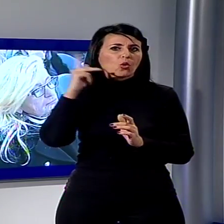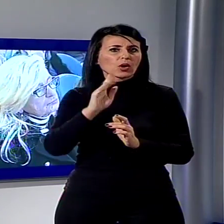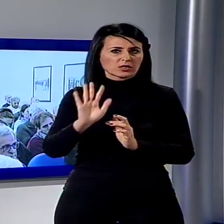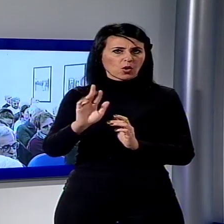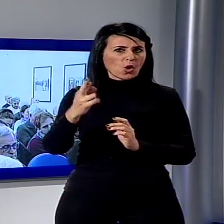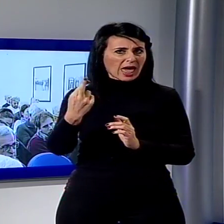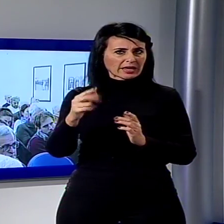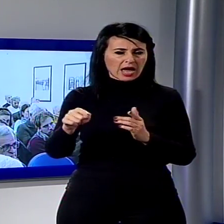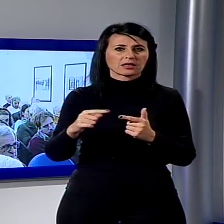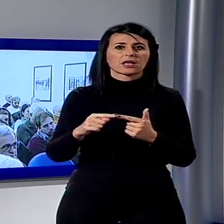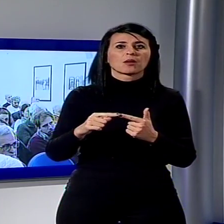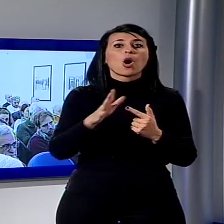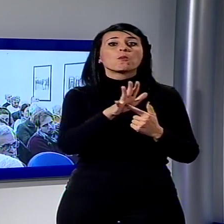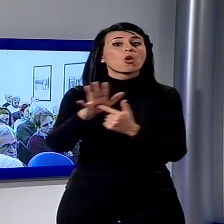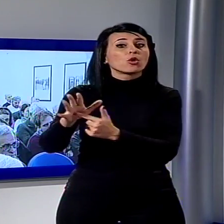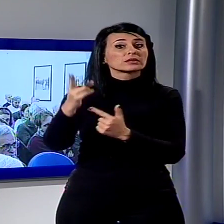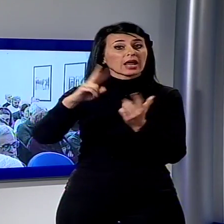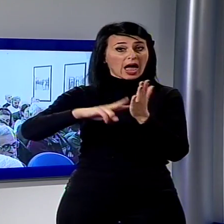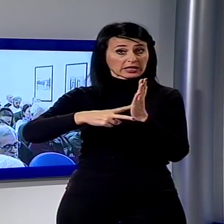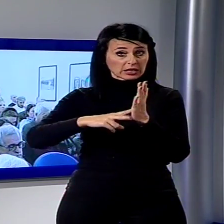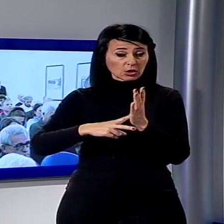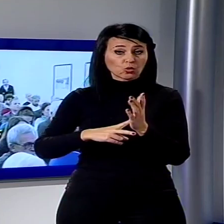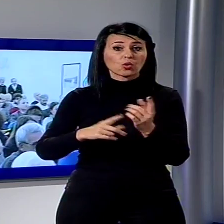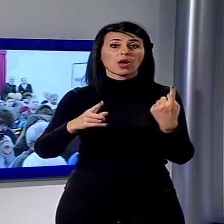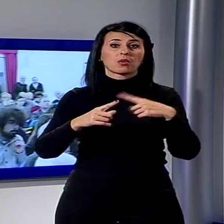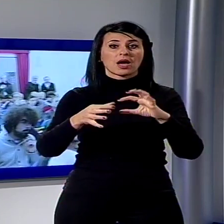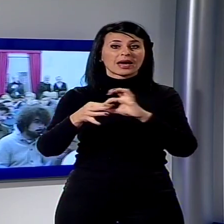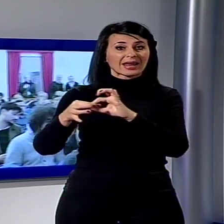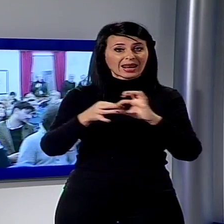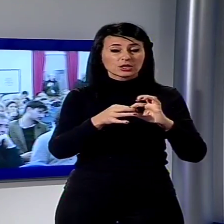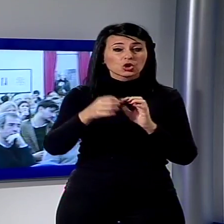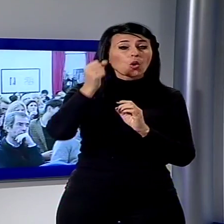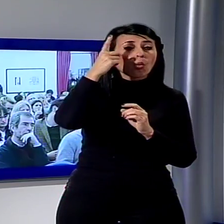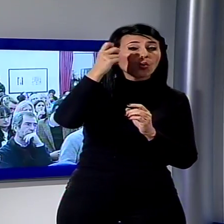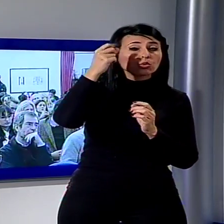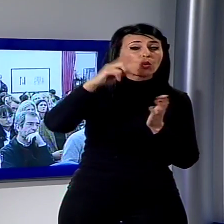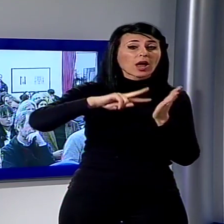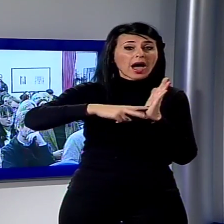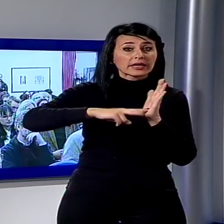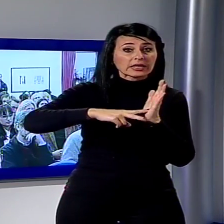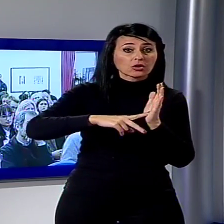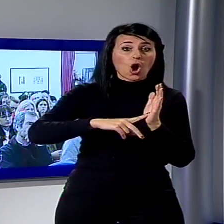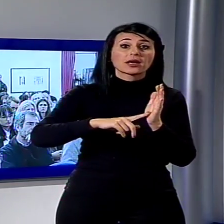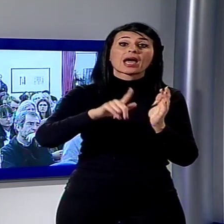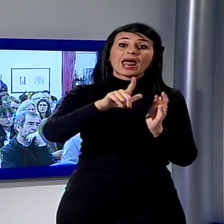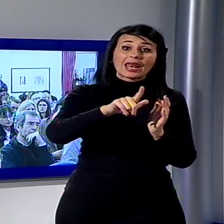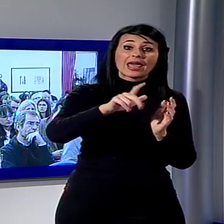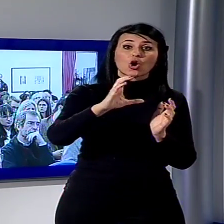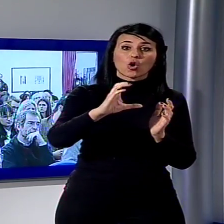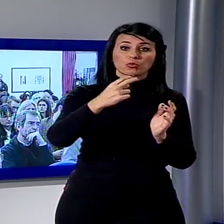mostre di architetture e loro allestimenti, alla relazione tra la cultura architettonica italiana e Le Corbusier dagli anni Sessanta a oggi.